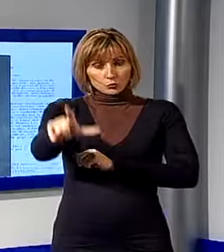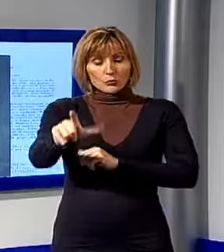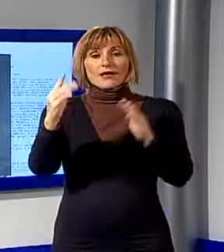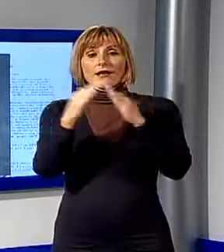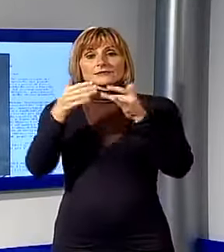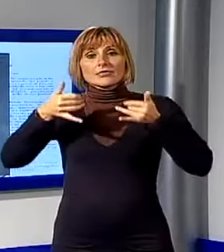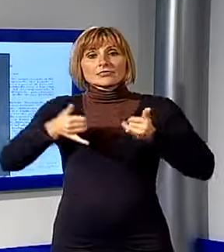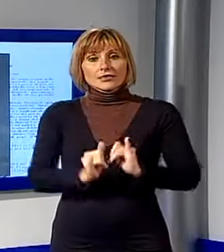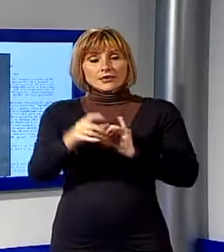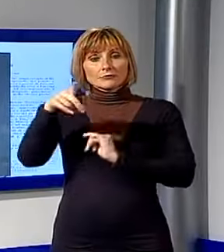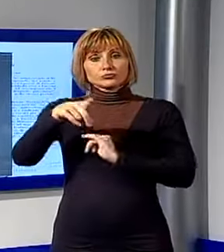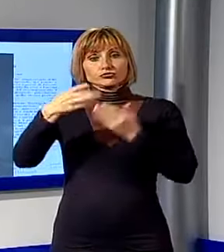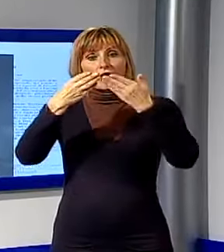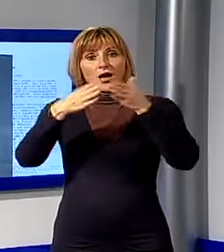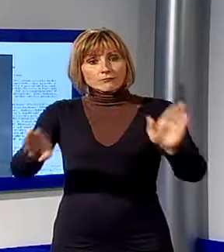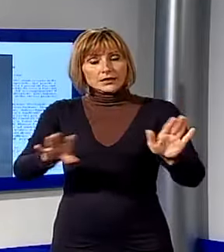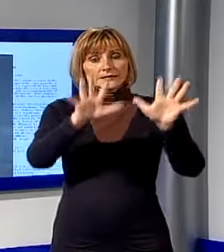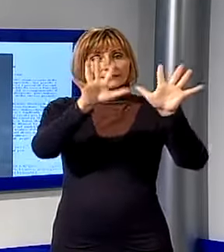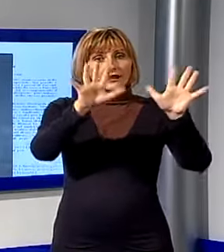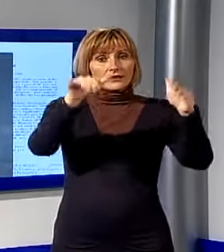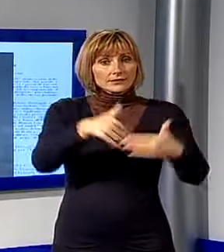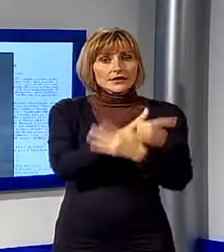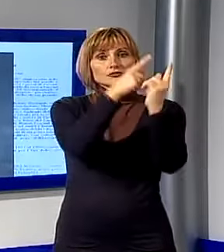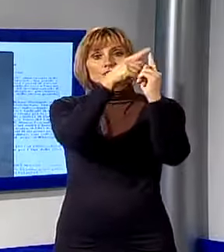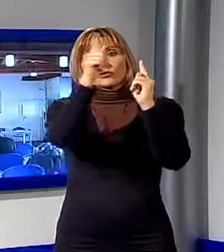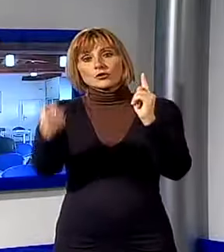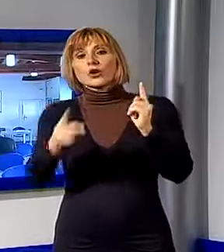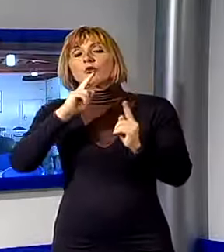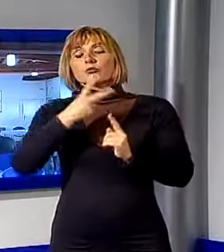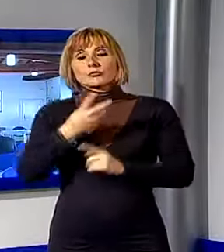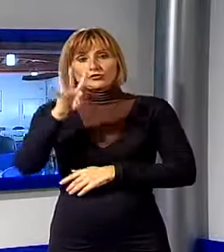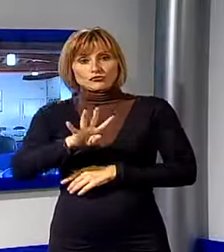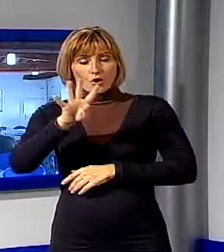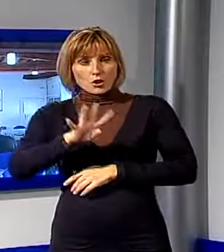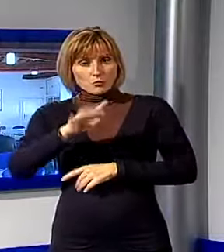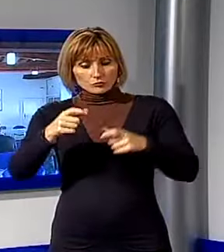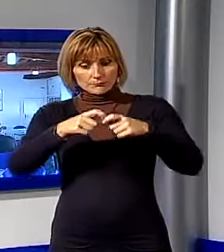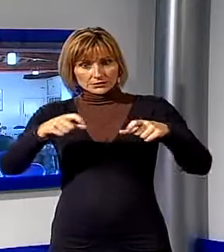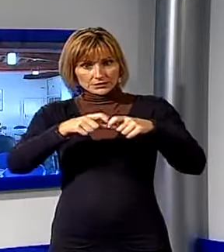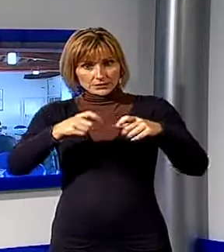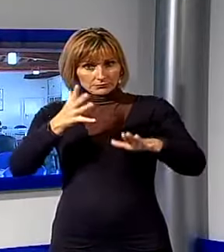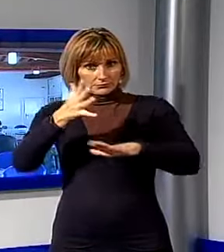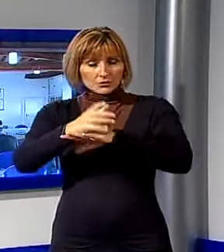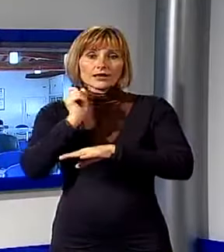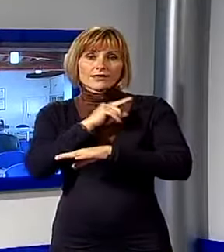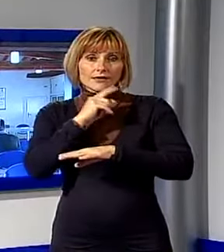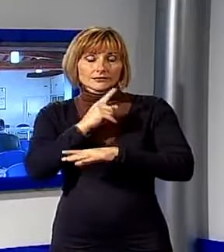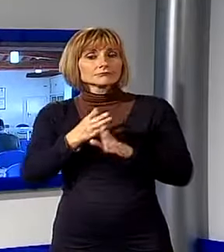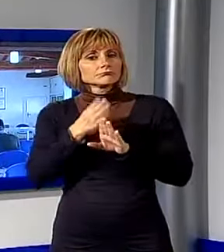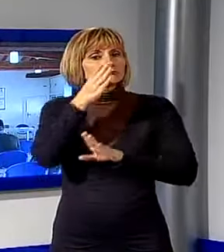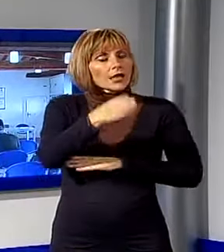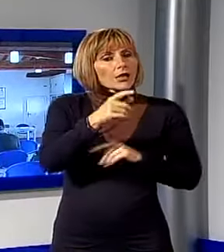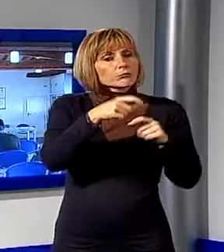di Puccini sarà aperta dalle 10 alle 16 con ingresso gratuito. Il biglietto maggio andrà ritirato il giorno stesso presso la